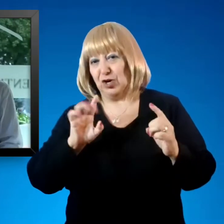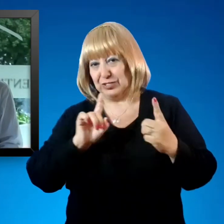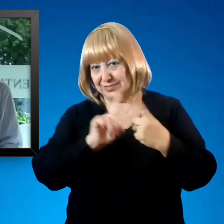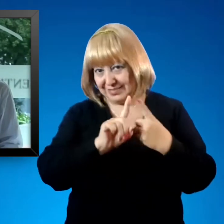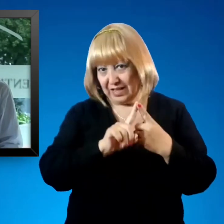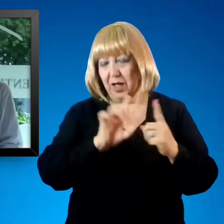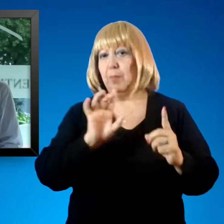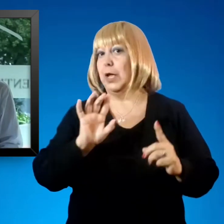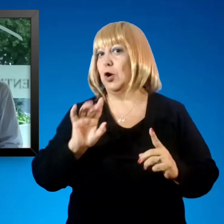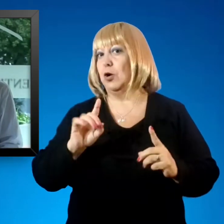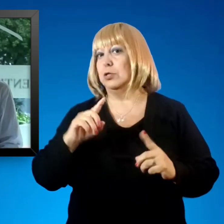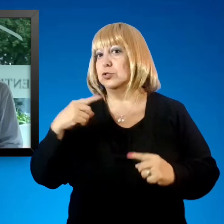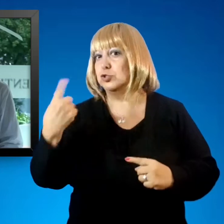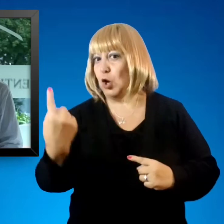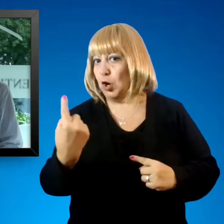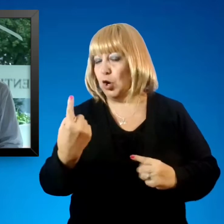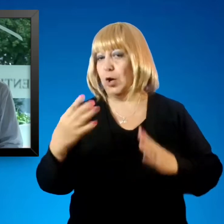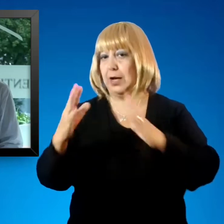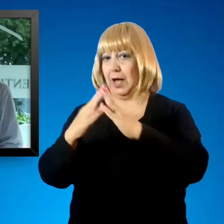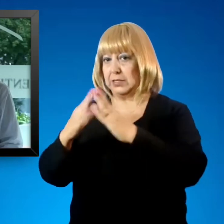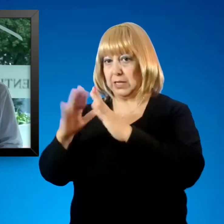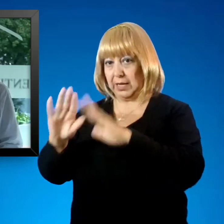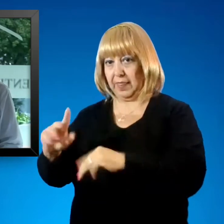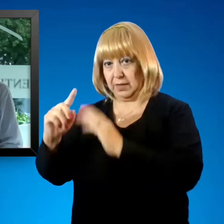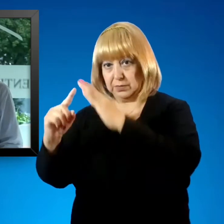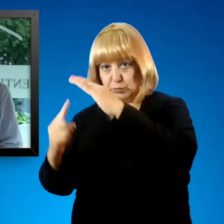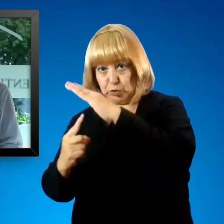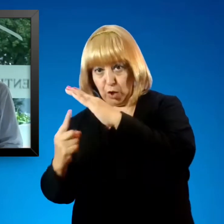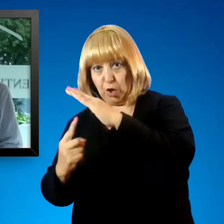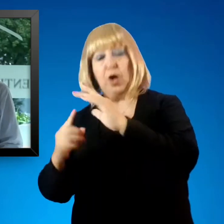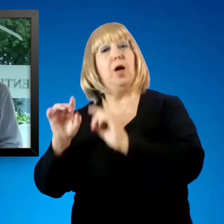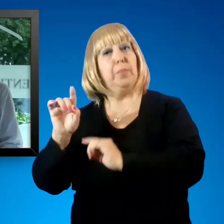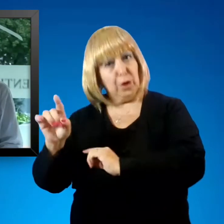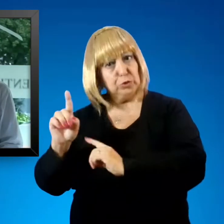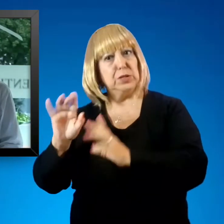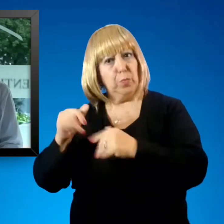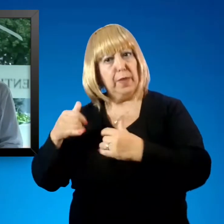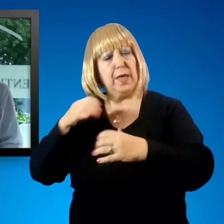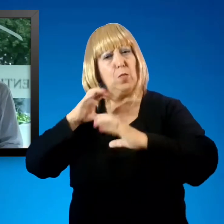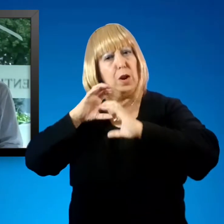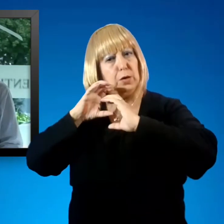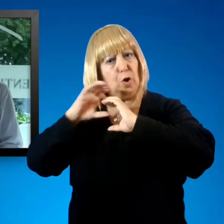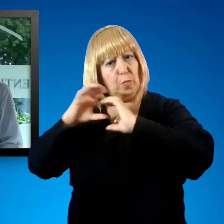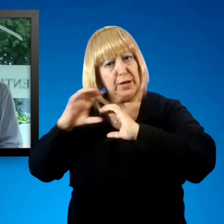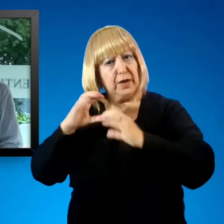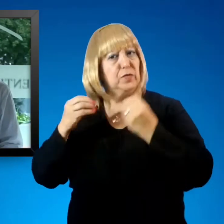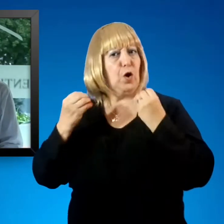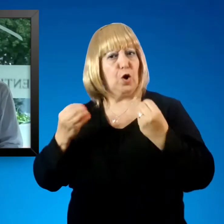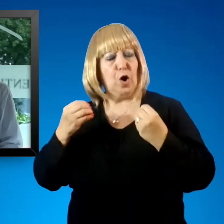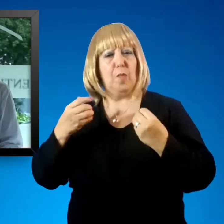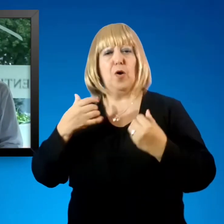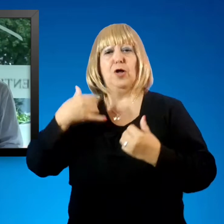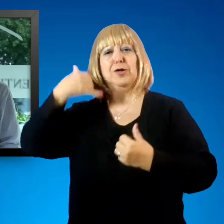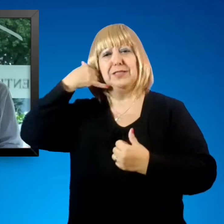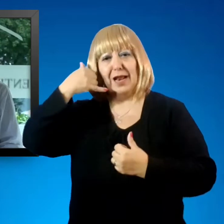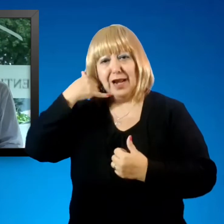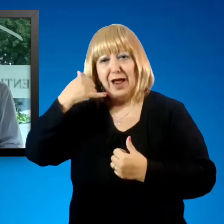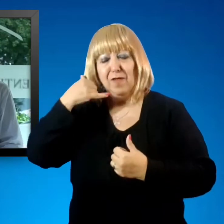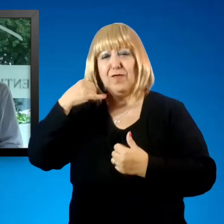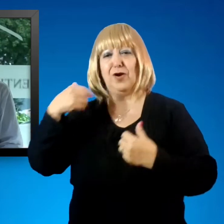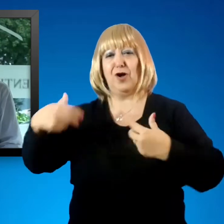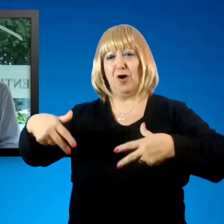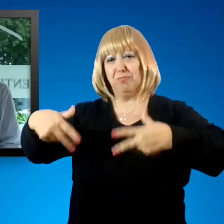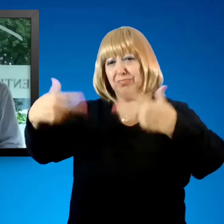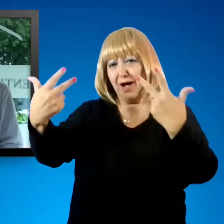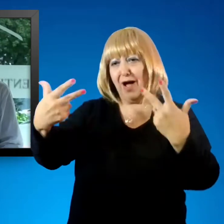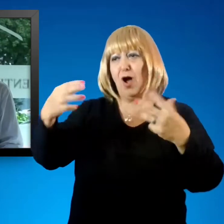no debemos aislarnos, debemos comunicarnos por Skype, por WhatsApp, por teléfono,